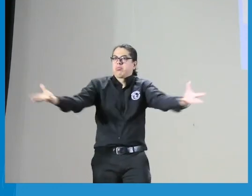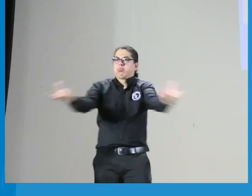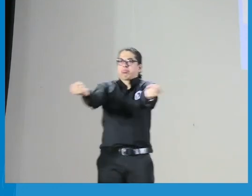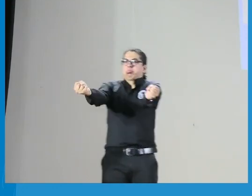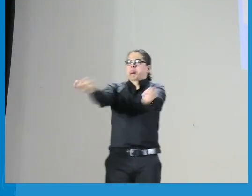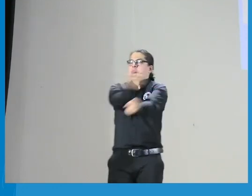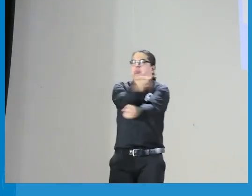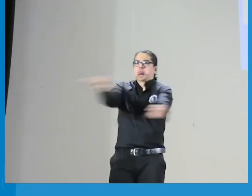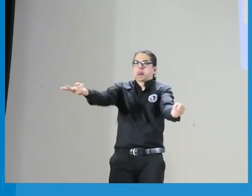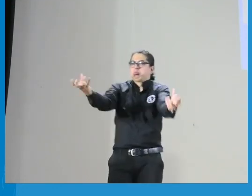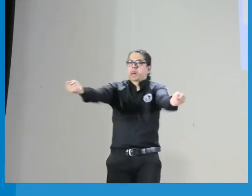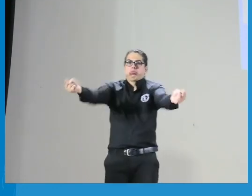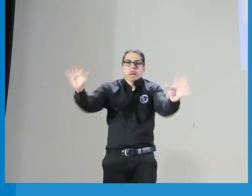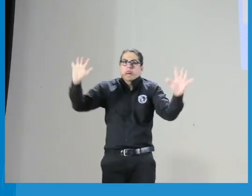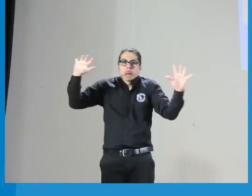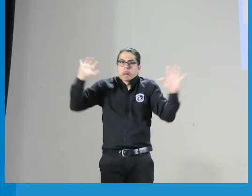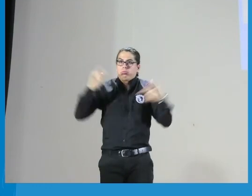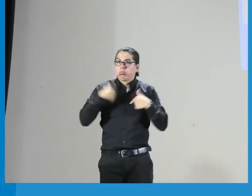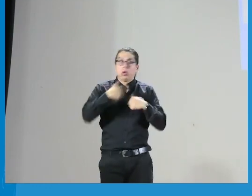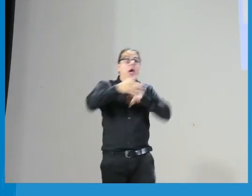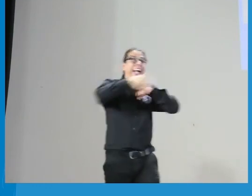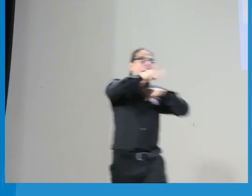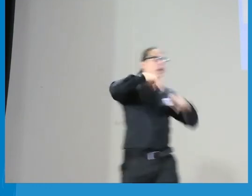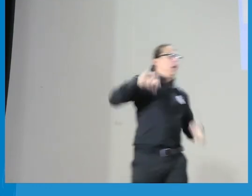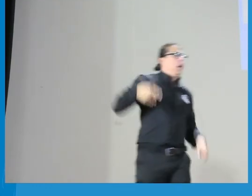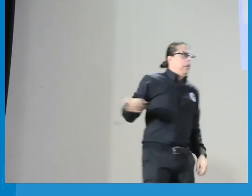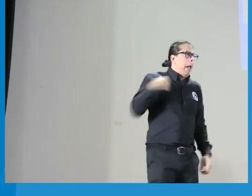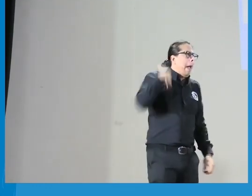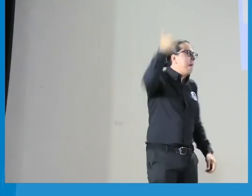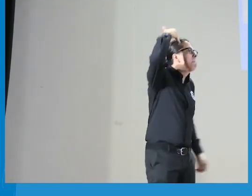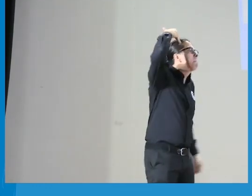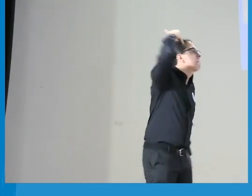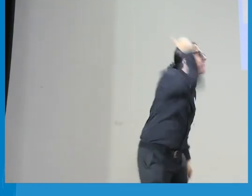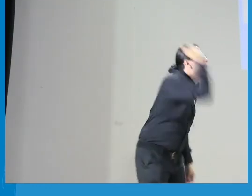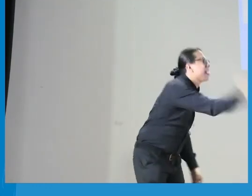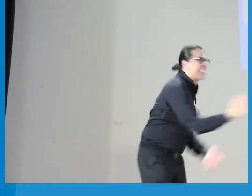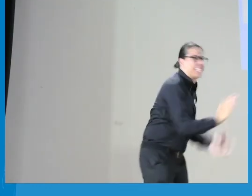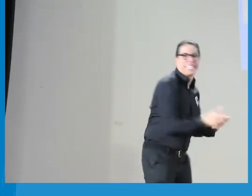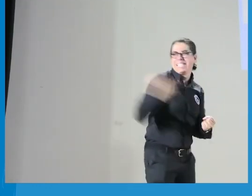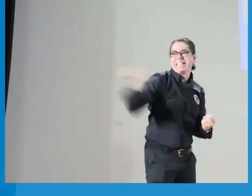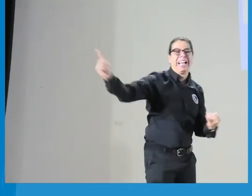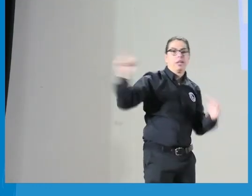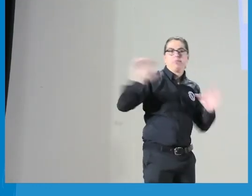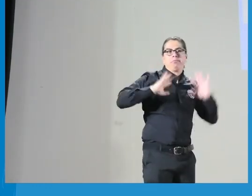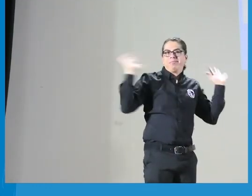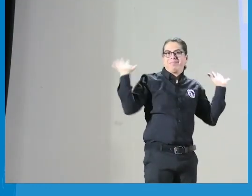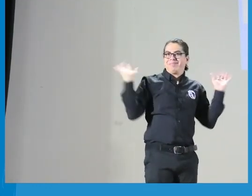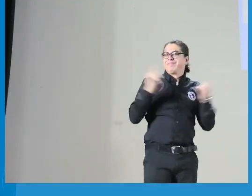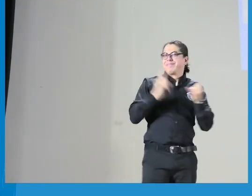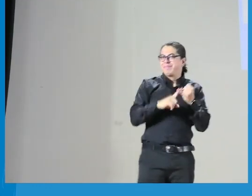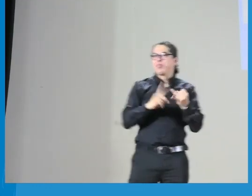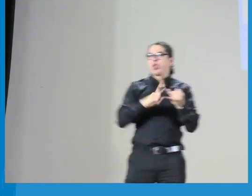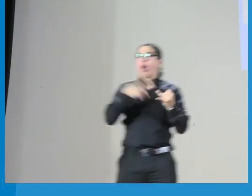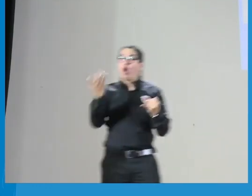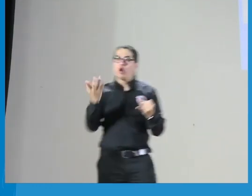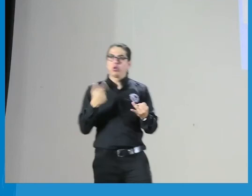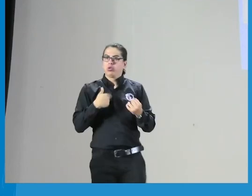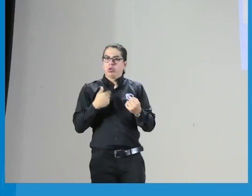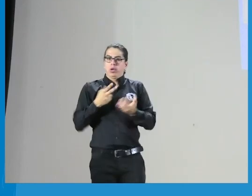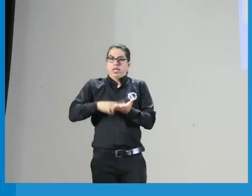y simplemente tengo que respetar la intención y la información que está en cada uno de ellos cuando yo termino el servicio de